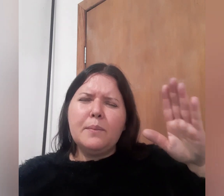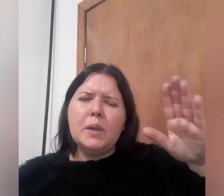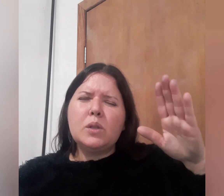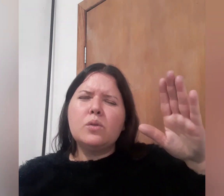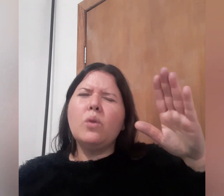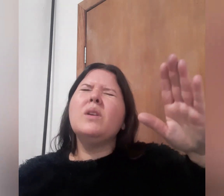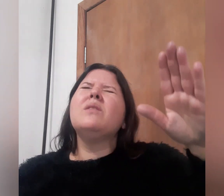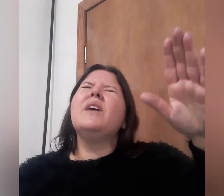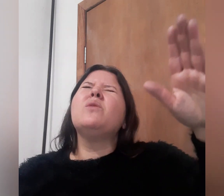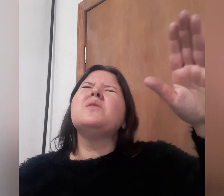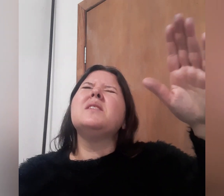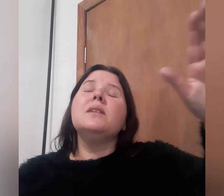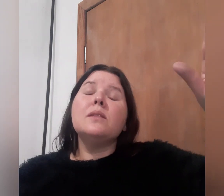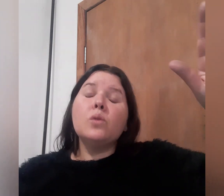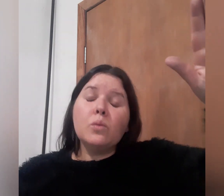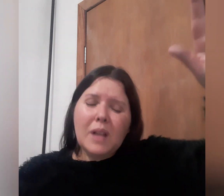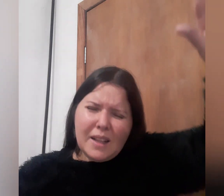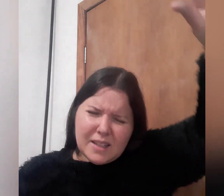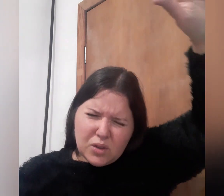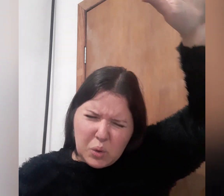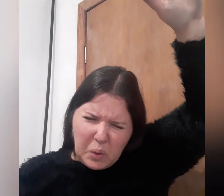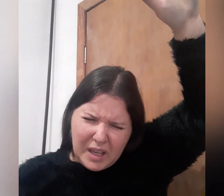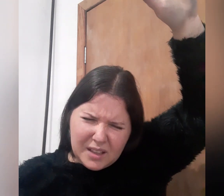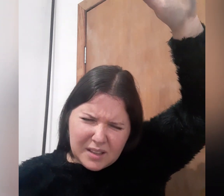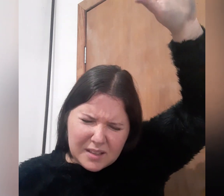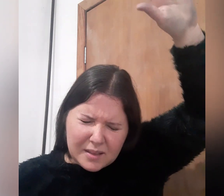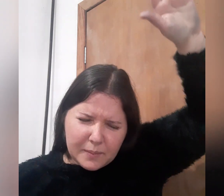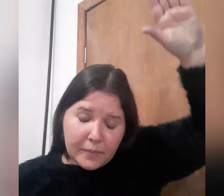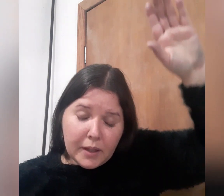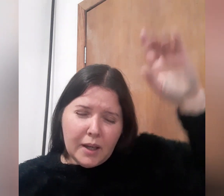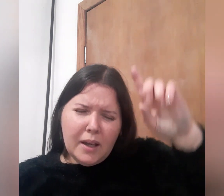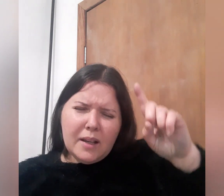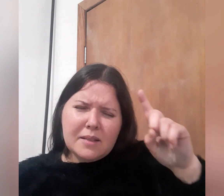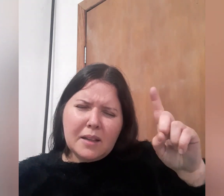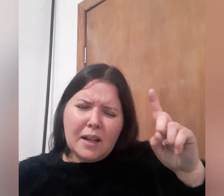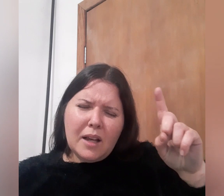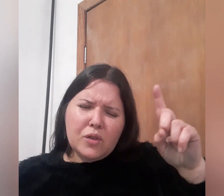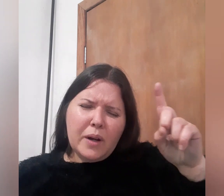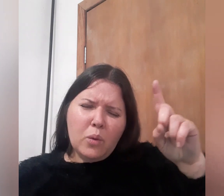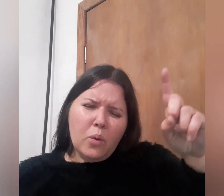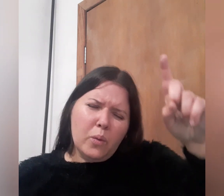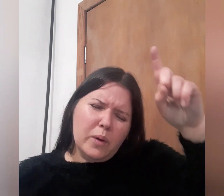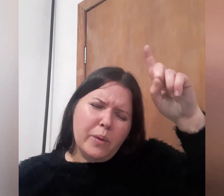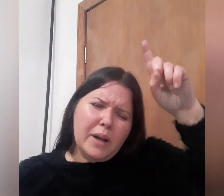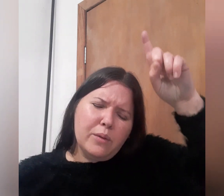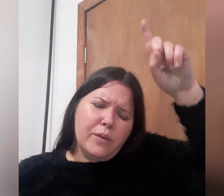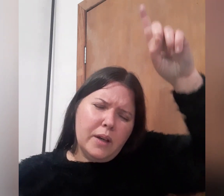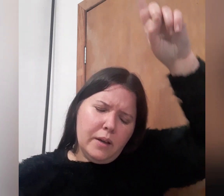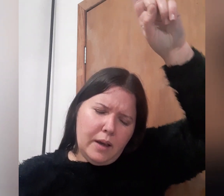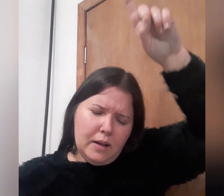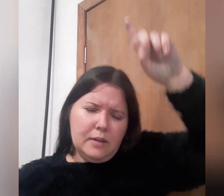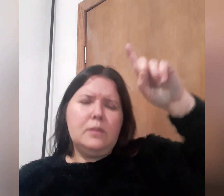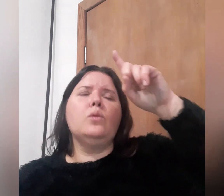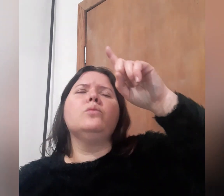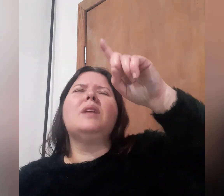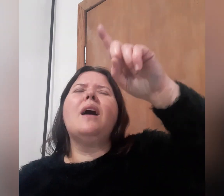pessoa não vai conseguir se soltar dessas correntes. Satanás falou, eu quero ver ela se soltar